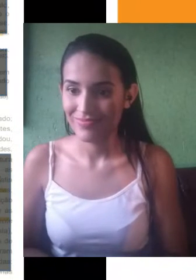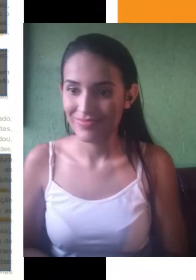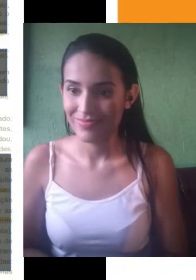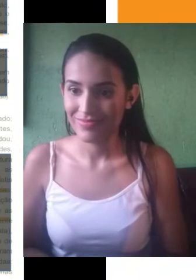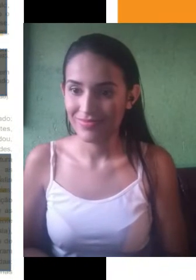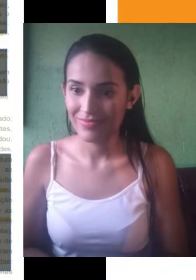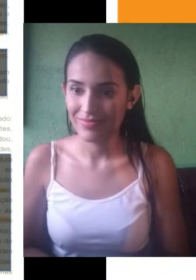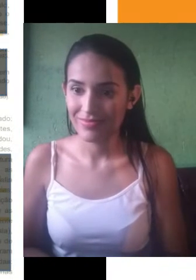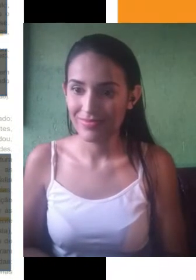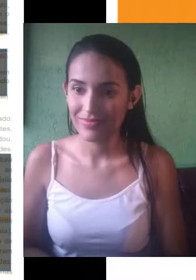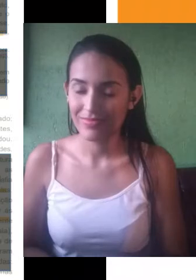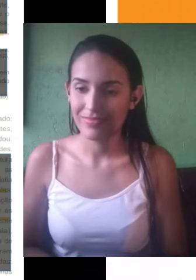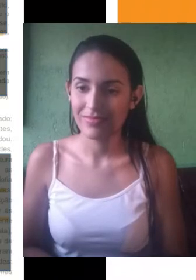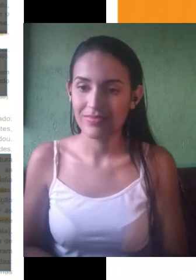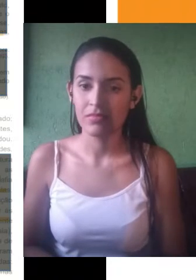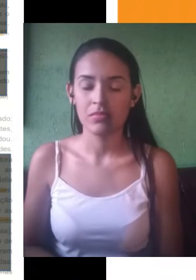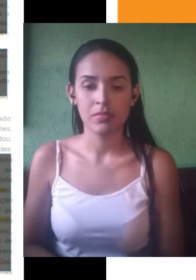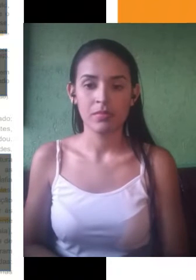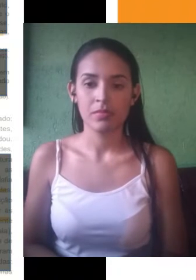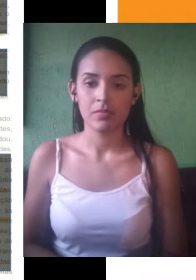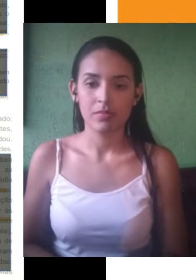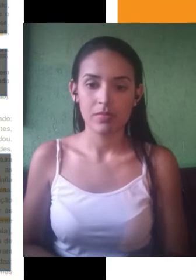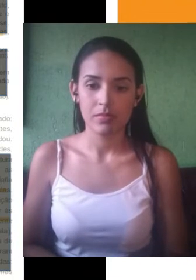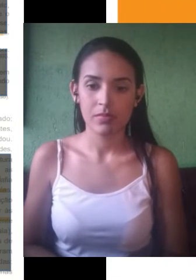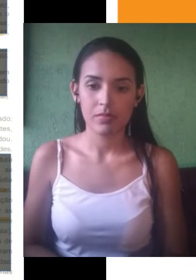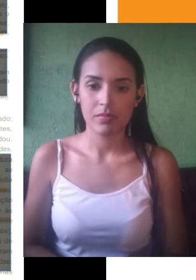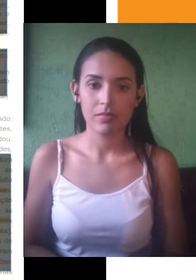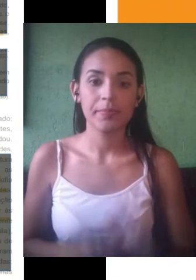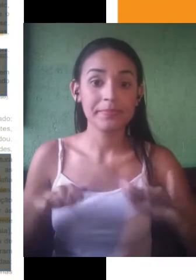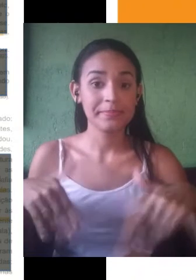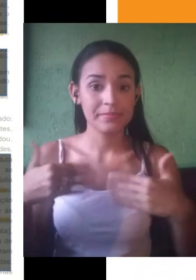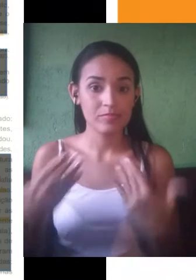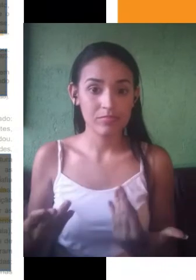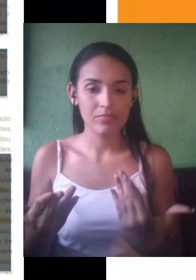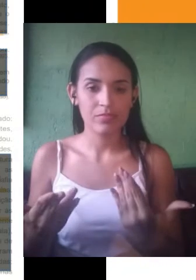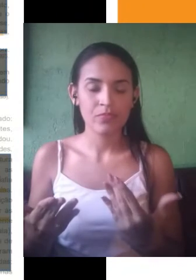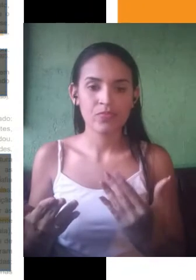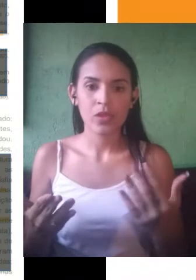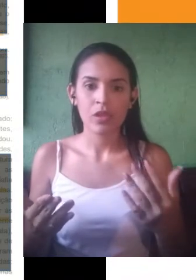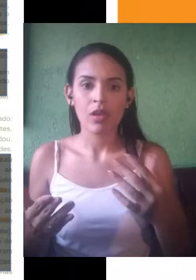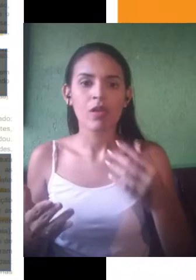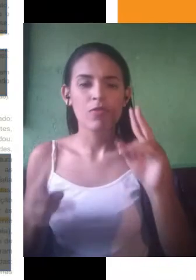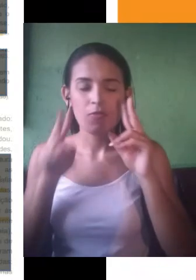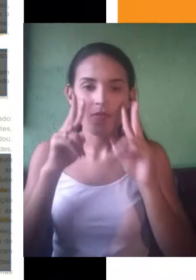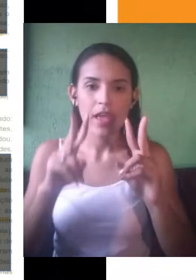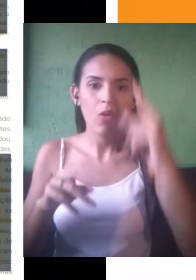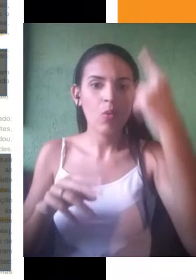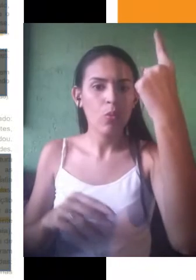democratização e a questão do acesso. Então, quando a gente identifica a ideia central dos textos motivadores, isso pode, inclusive,